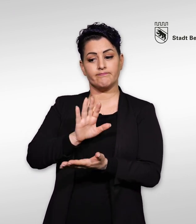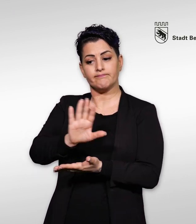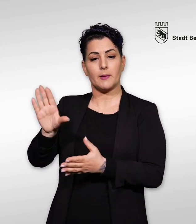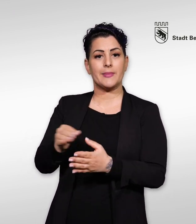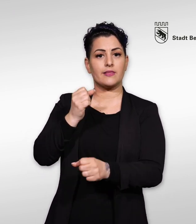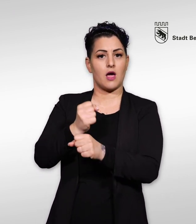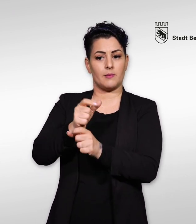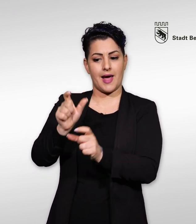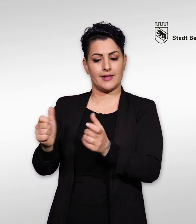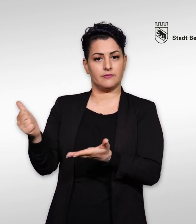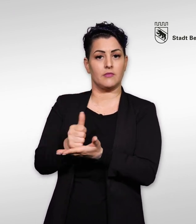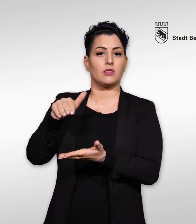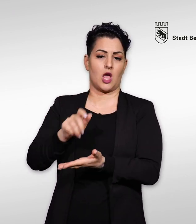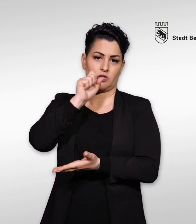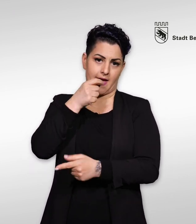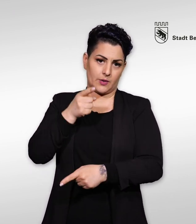Mitarbeitenden unterstehen der Schweigepflicht.